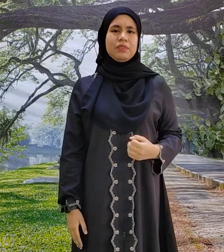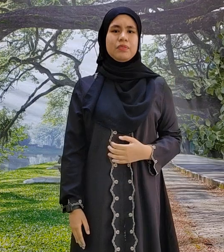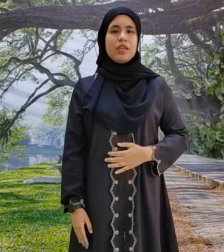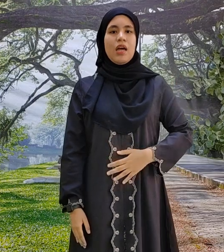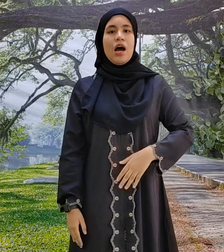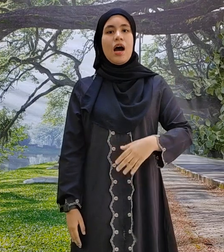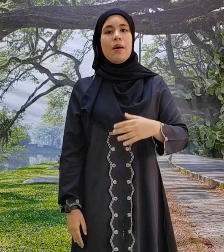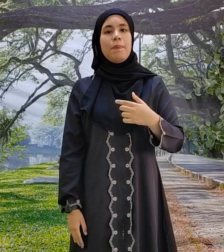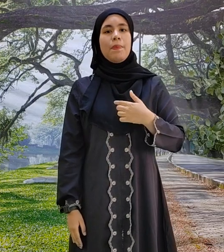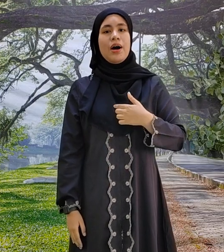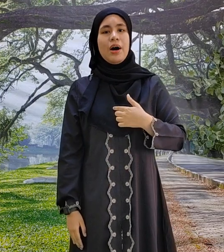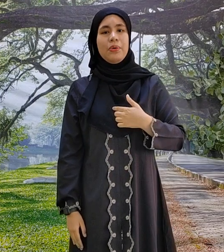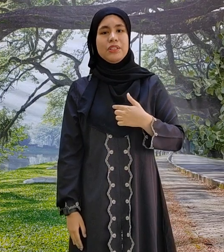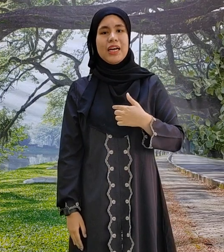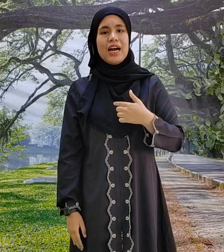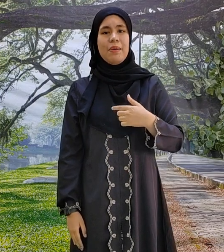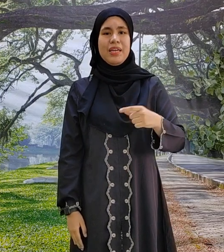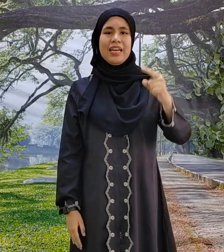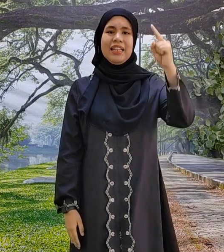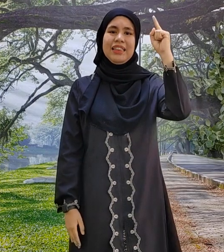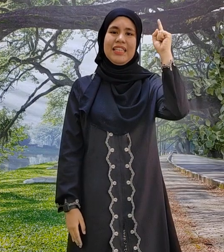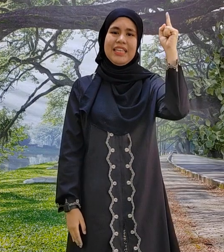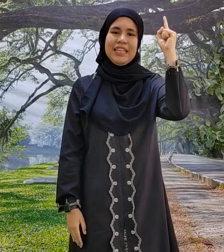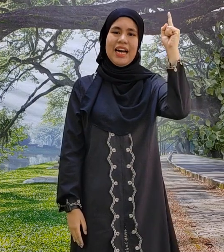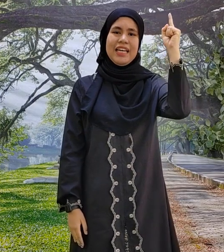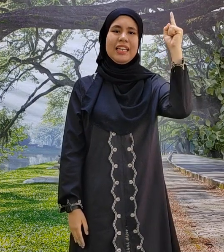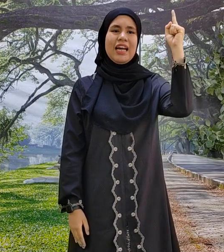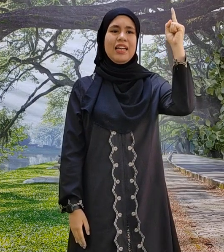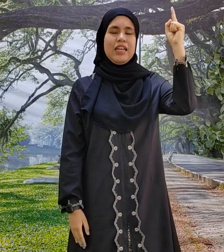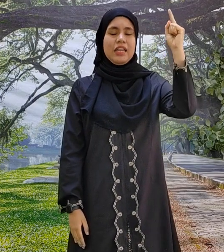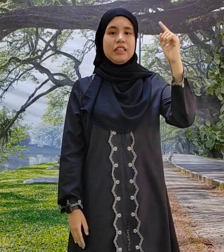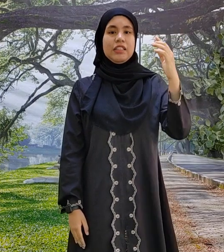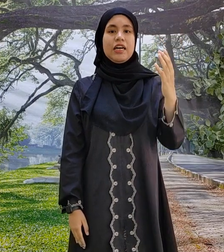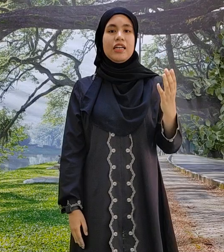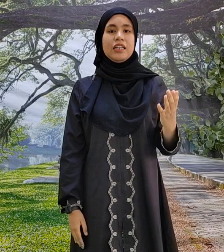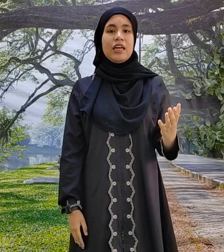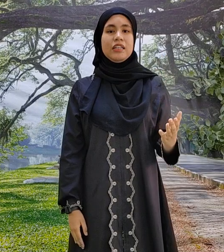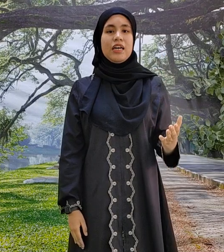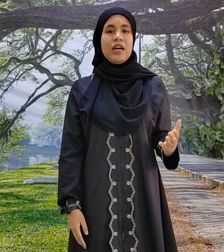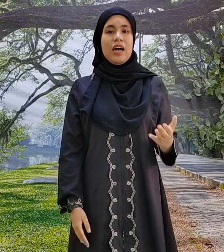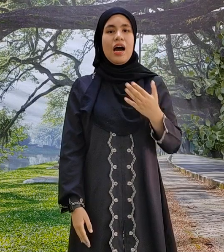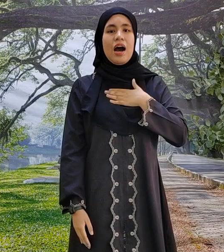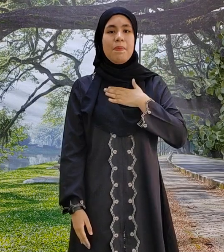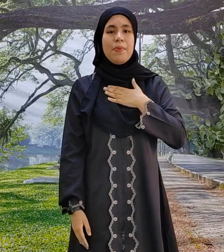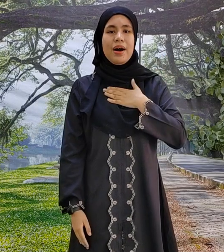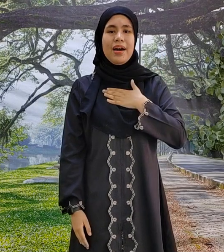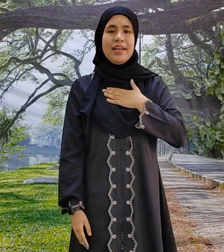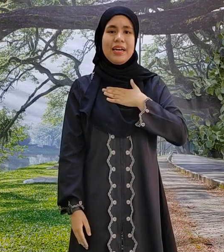Apa hujah kami nanti di akhirat Jika ditanya apa yang